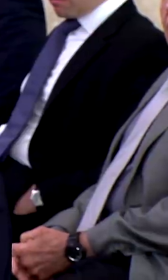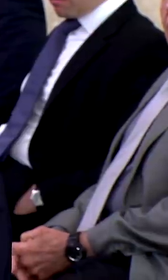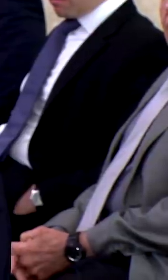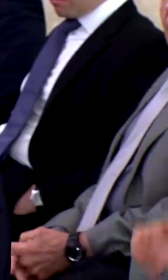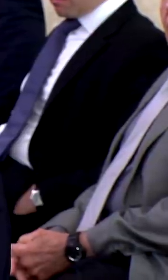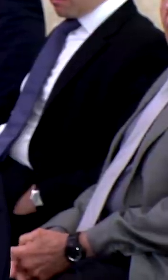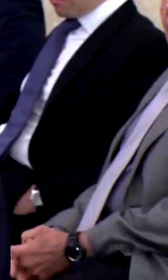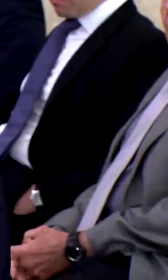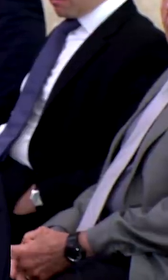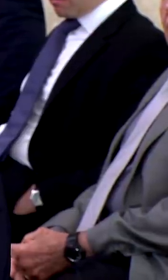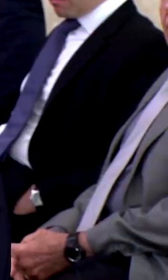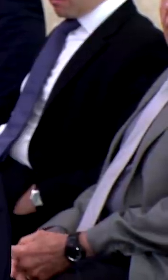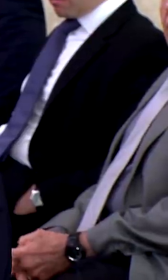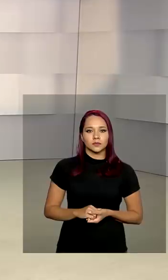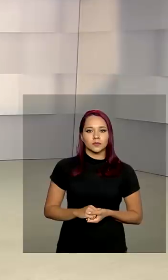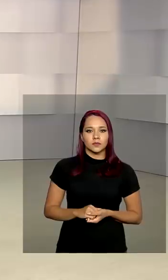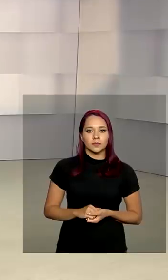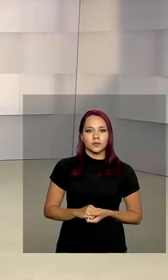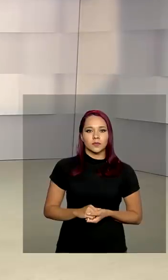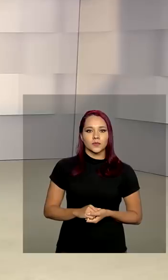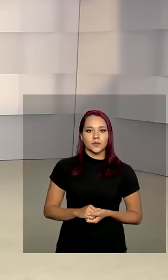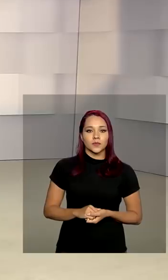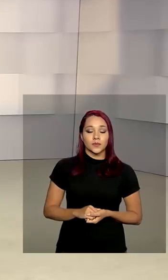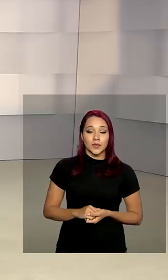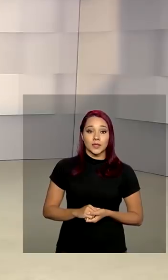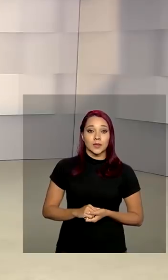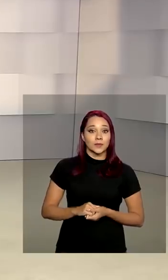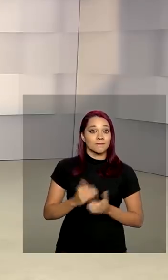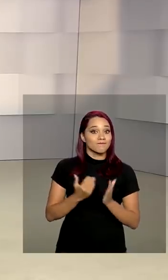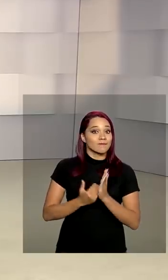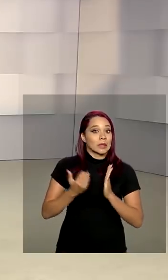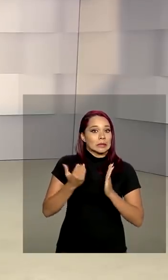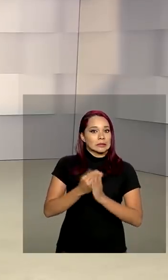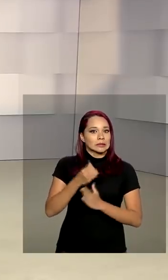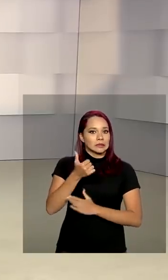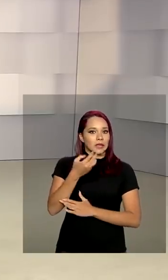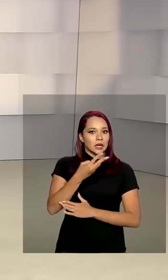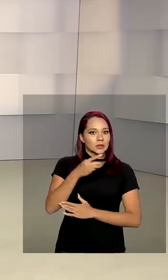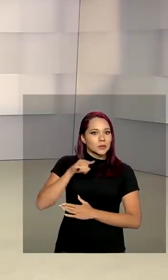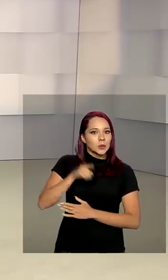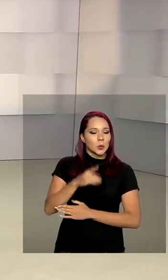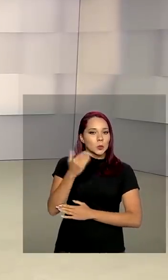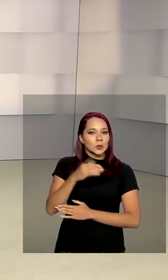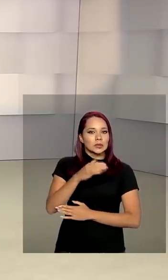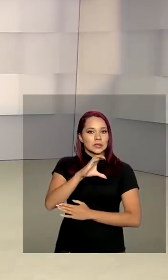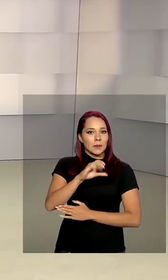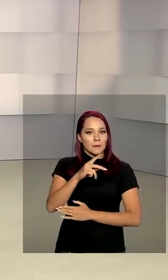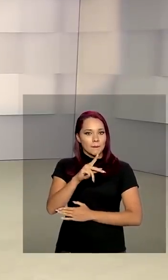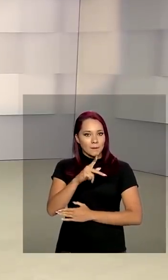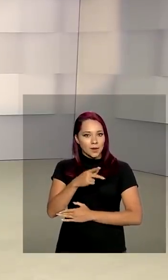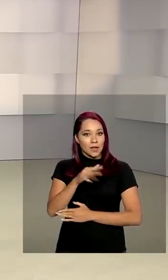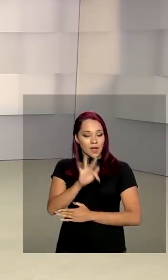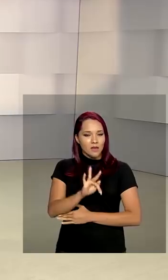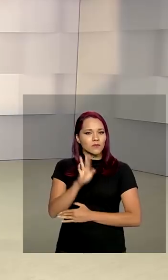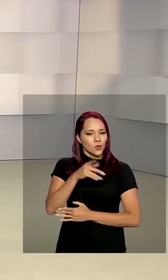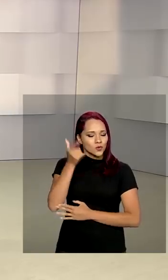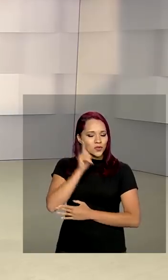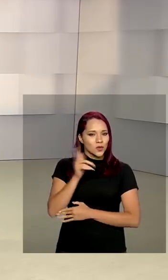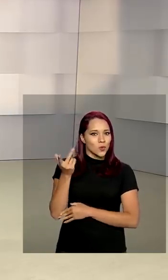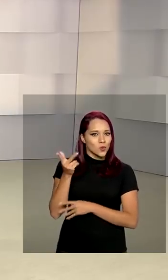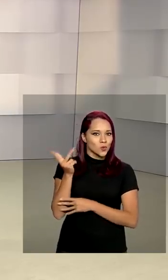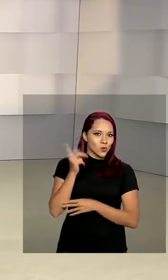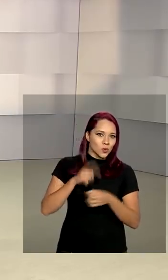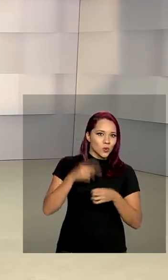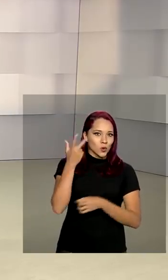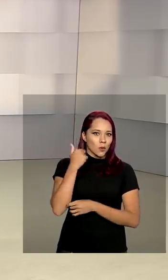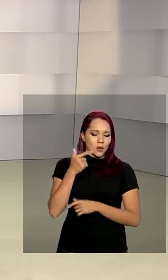sérios reversos. Mais de 13 milhões e meio de CPFs foram regularizados num trabalho